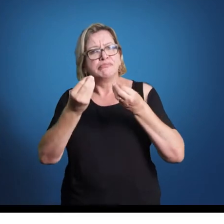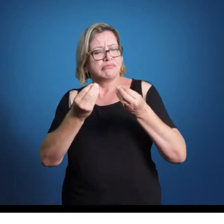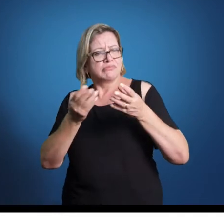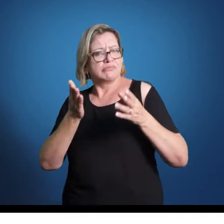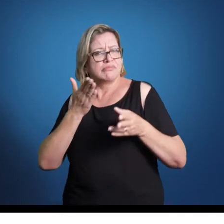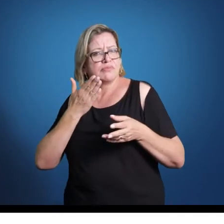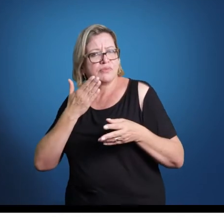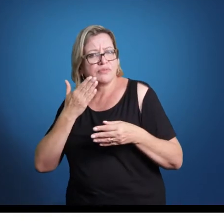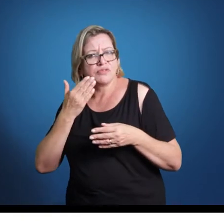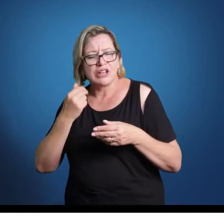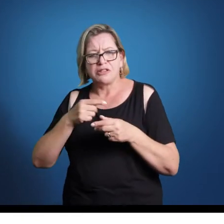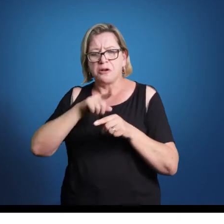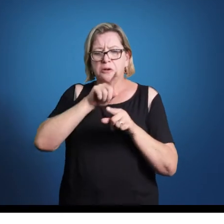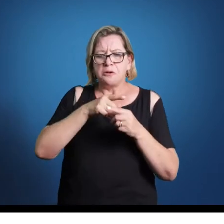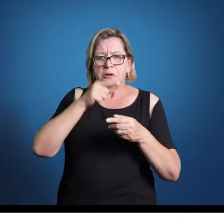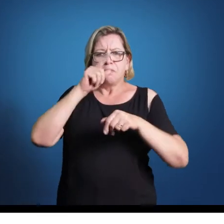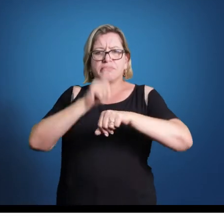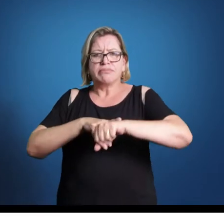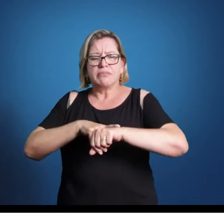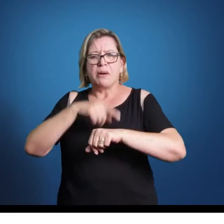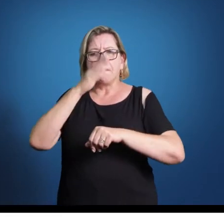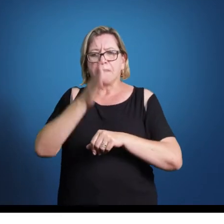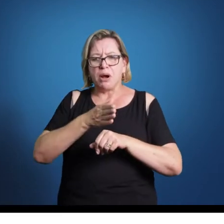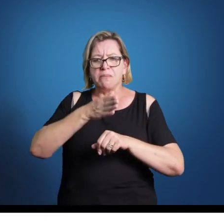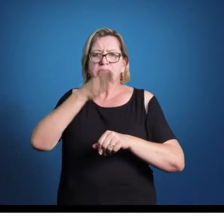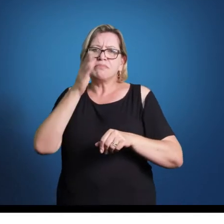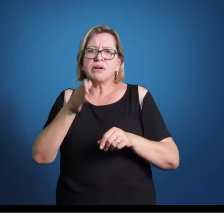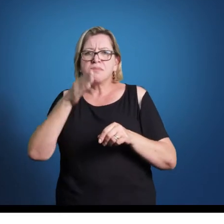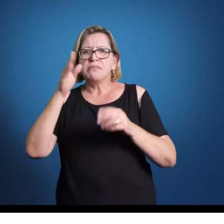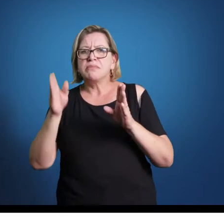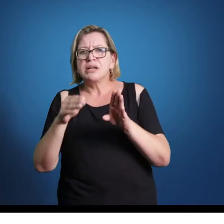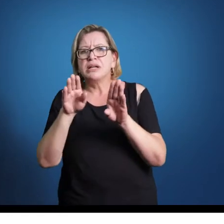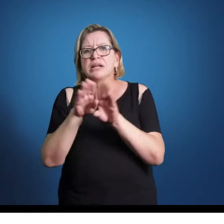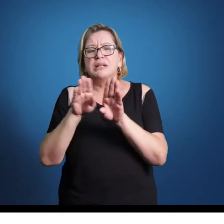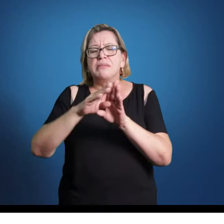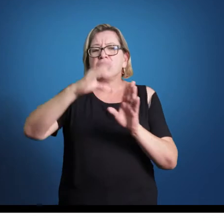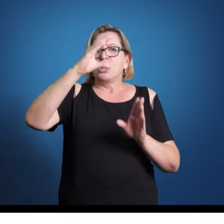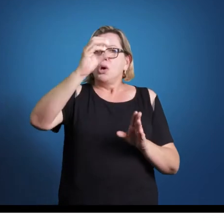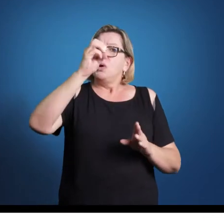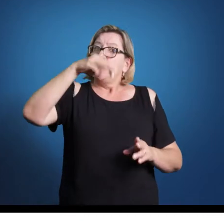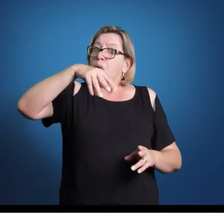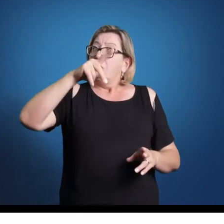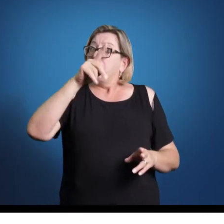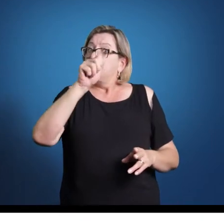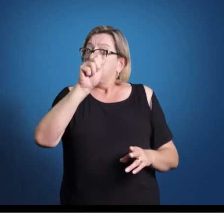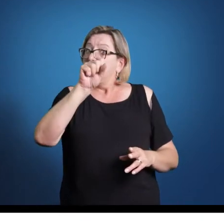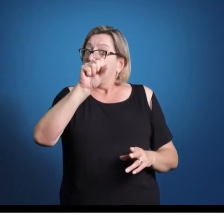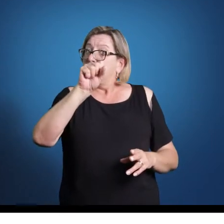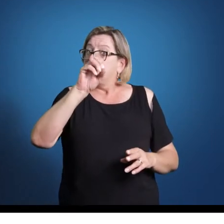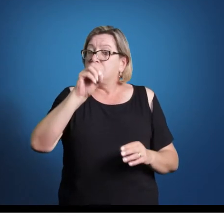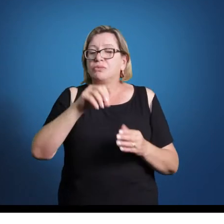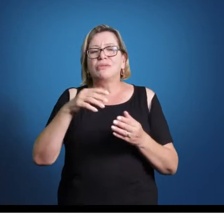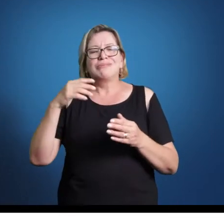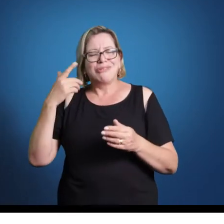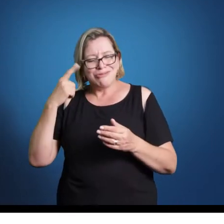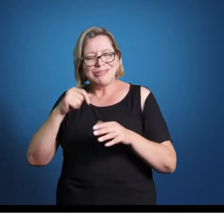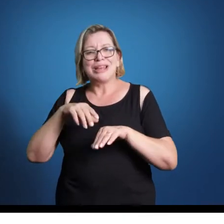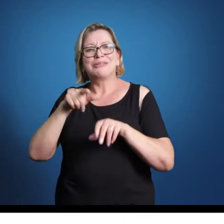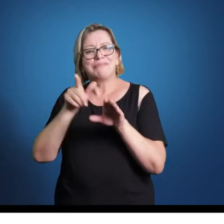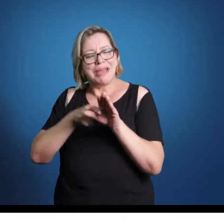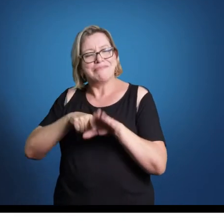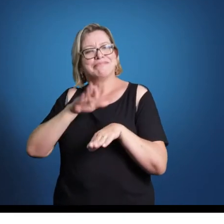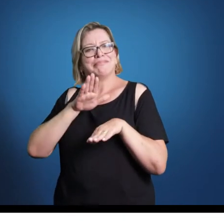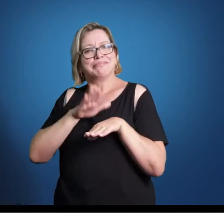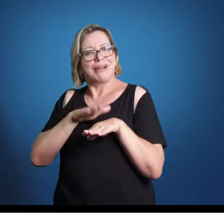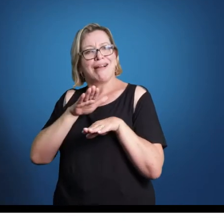não só o tempo, andamento e o compasso, e você consegue bater o pé, você consegue sentir